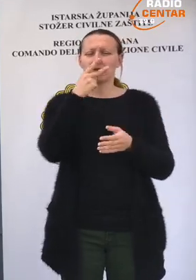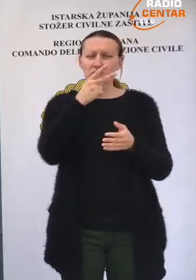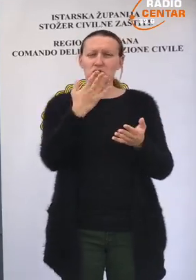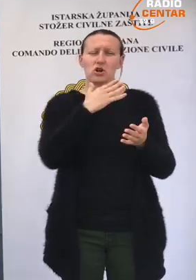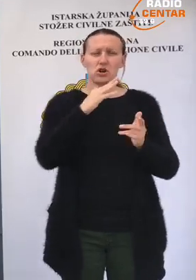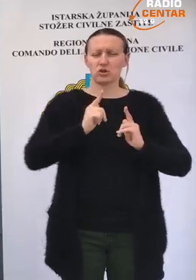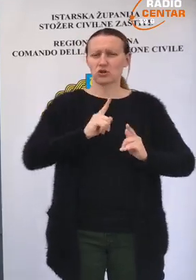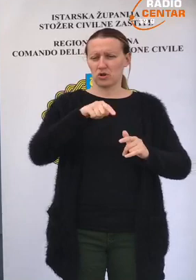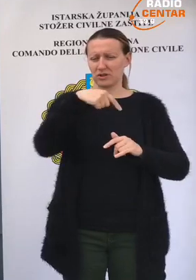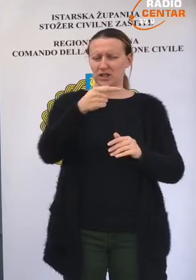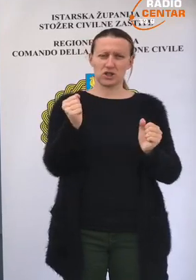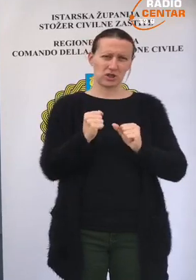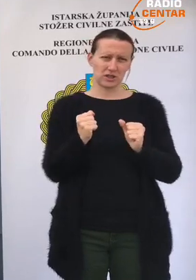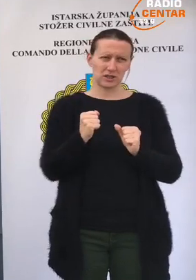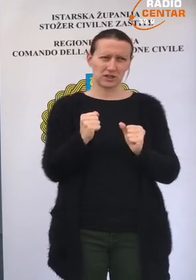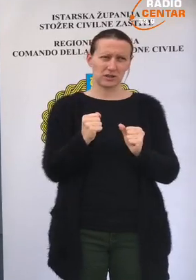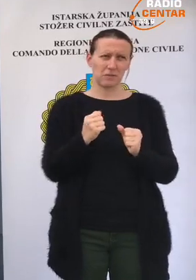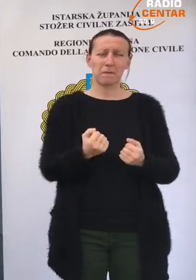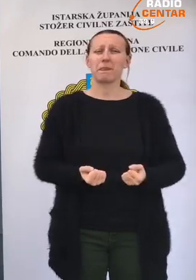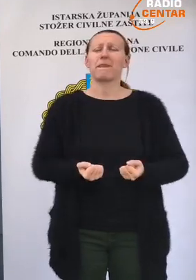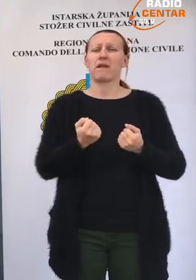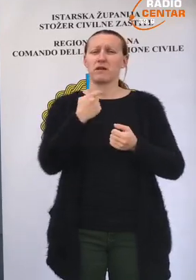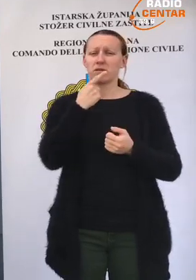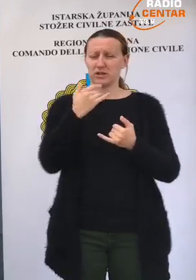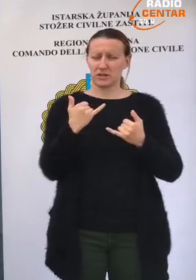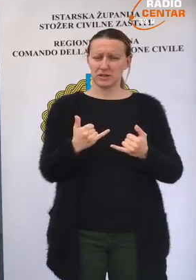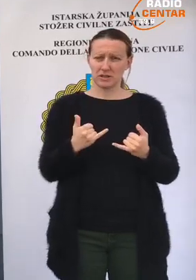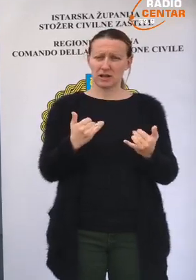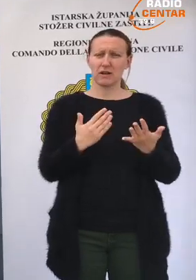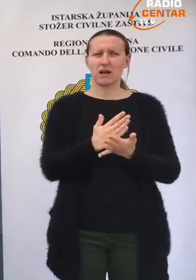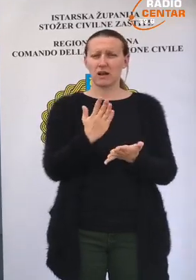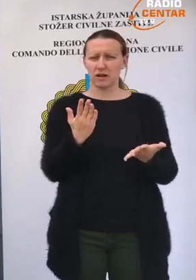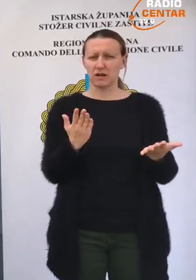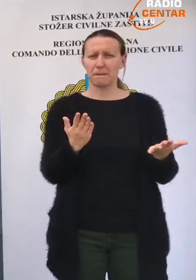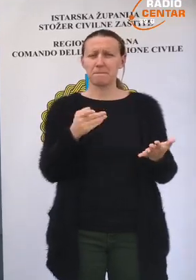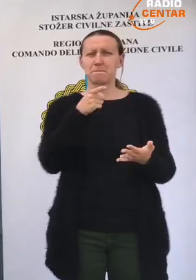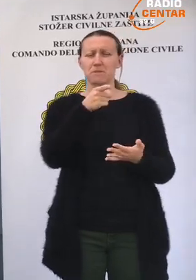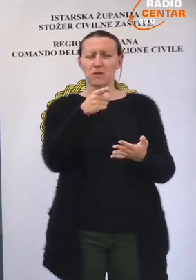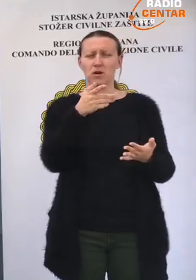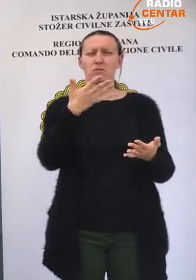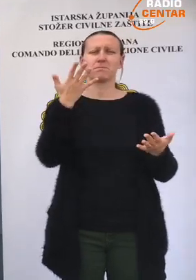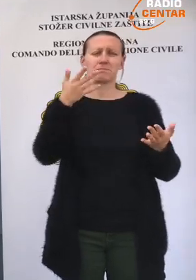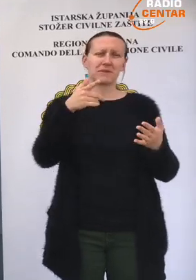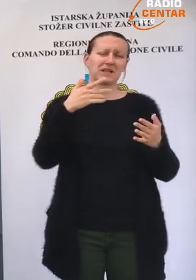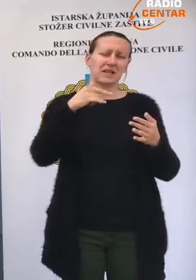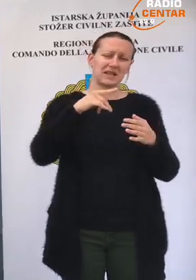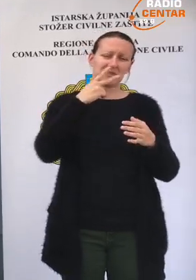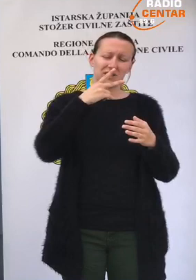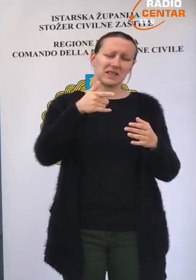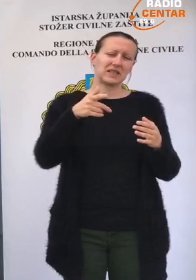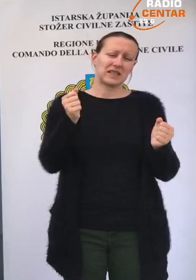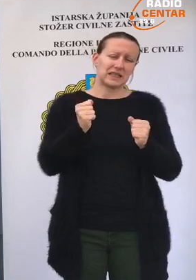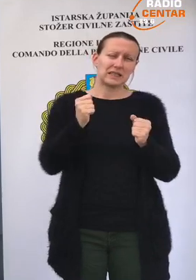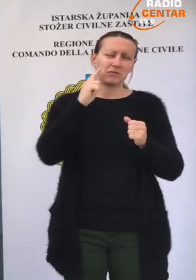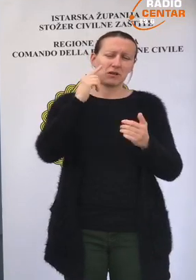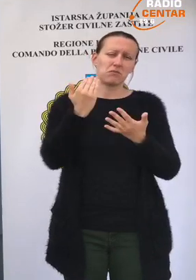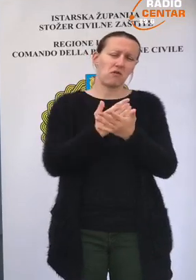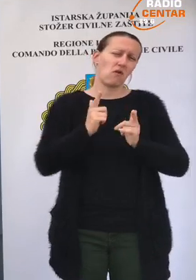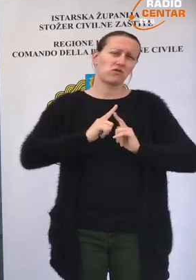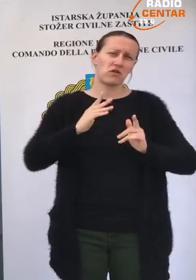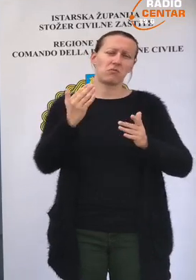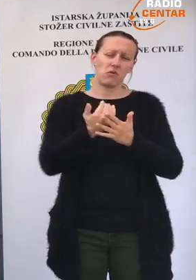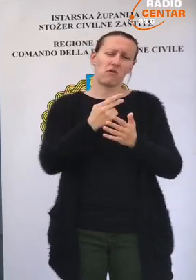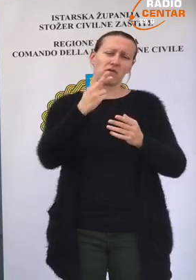sliku što nas očekuje sljedeće zime. Znači, teško je reći u ovom trenutku, ali to sezonstvo je zaočekivati. I normalno je